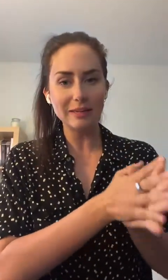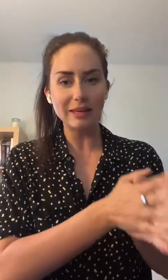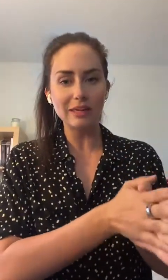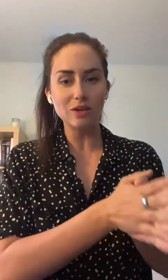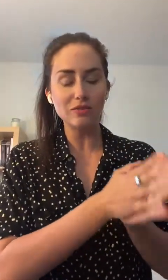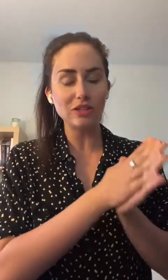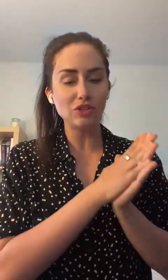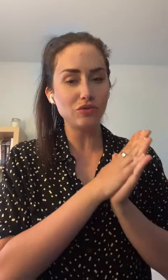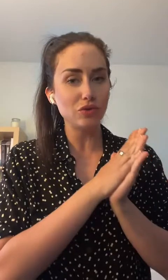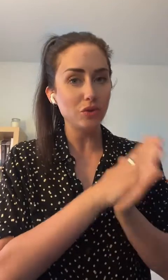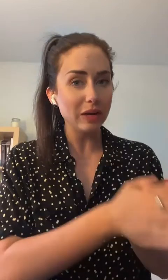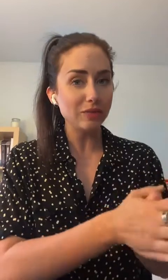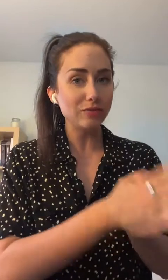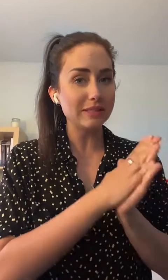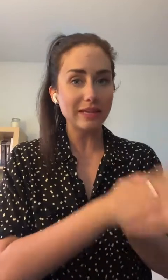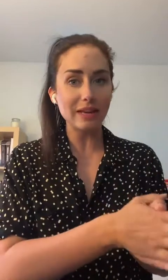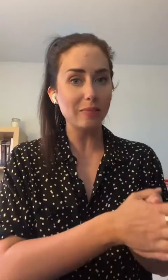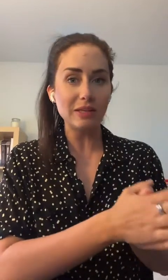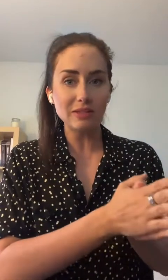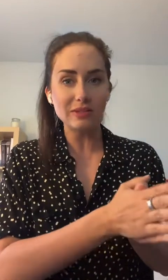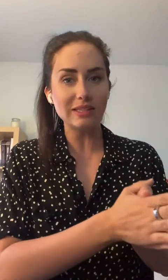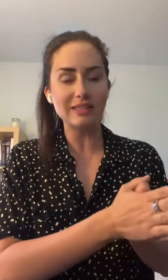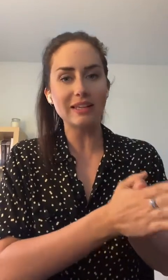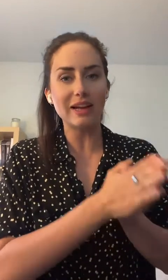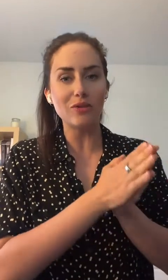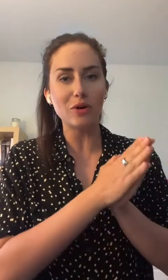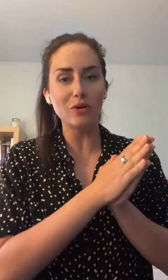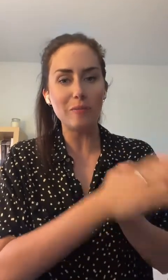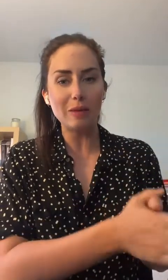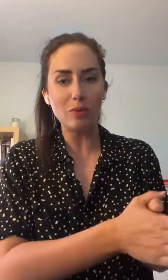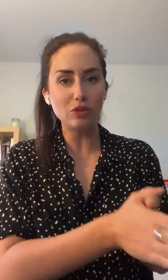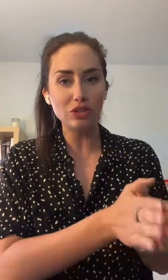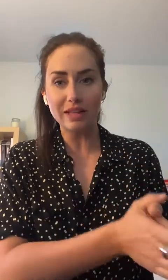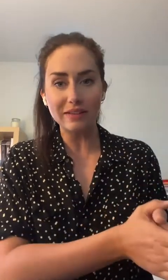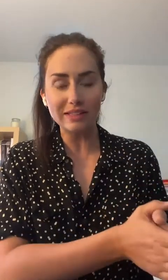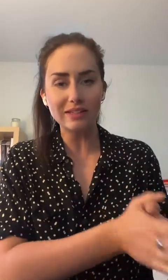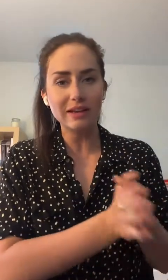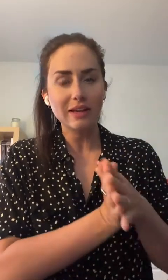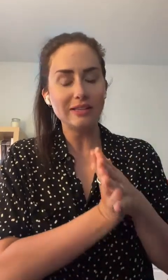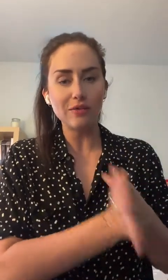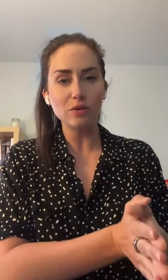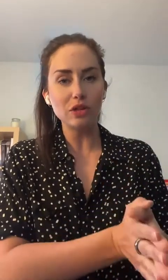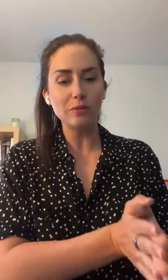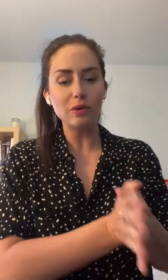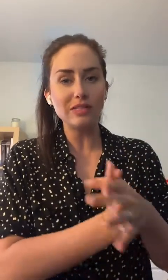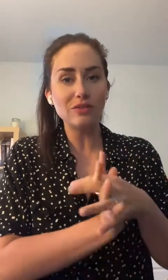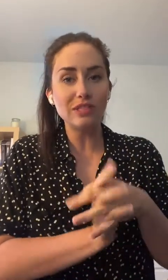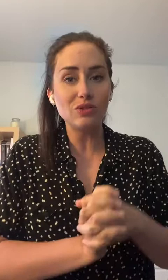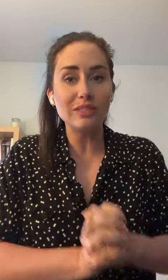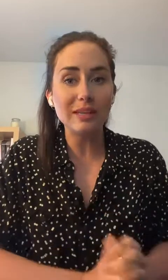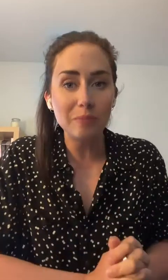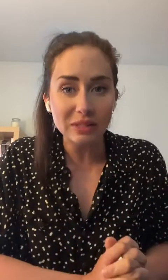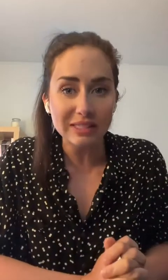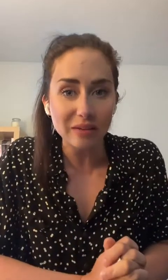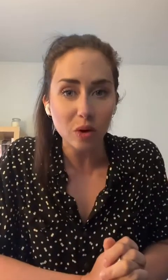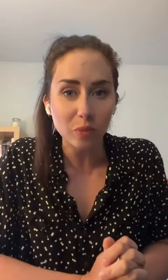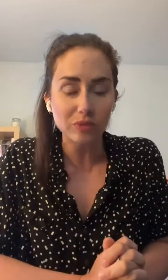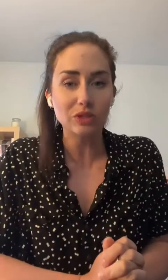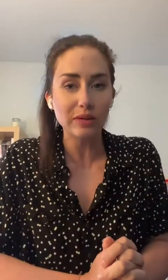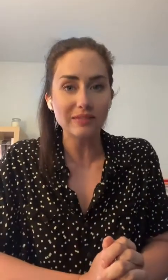démaquillantes. faites juste vous nuire, vous tirez dans le pied si vous essayez d'avoir une belle peau juste avec ça. Ça ne fonctionne pas. si vous n'utilisez pas de savon pour nettoyer